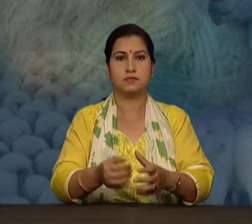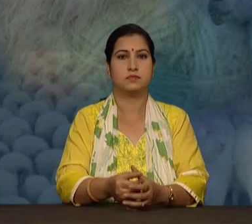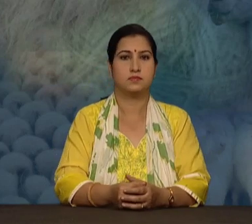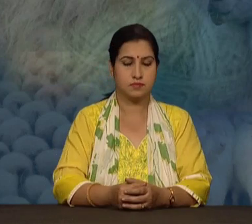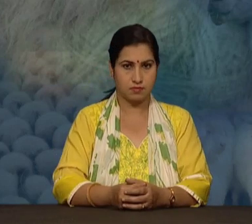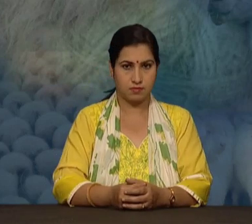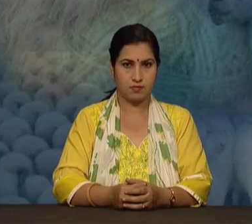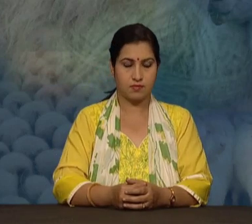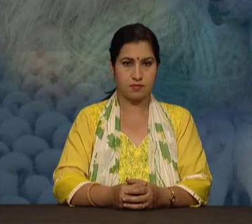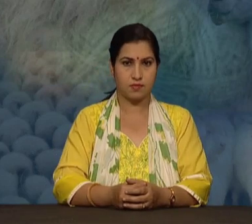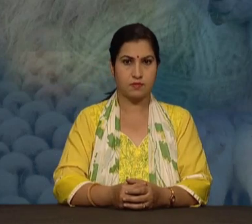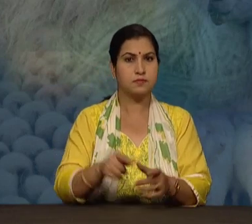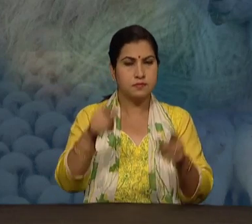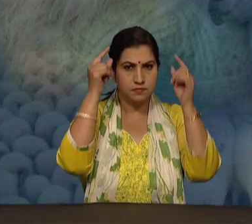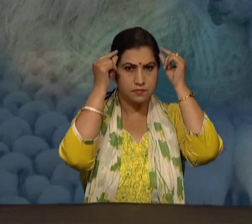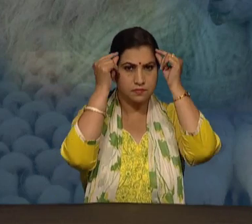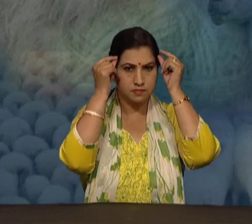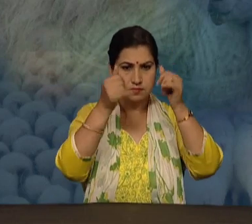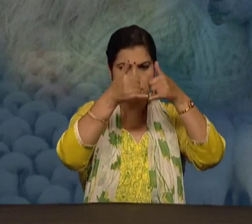क्या सभी बाल एक समान है?